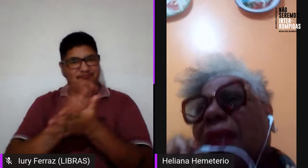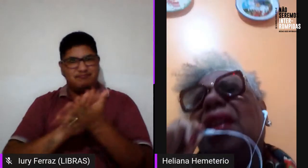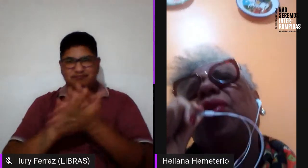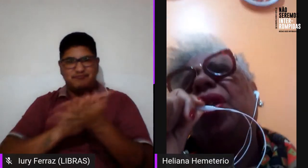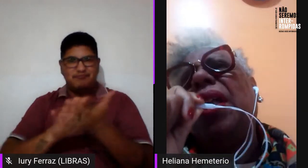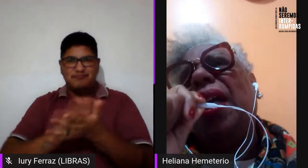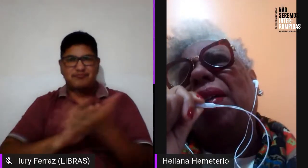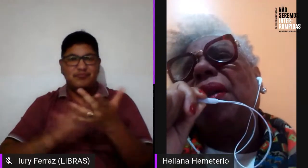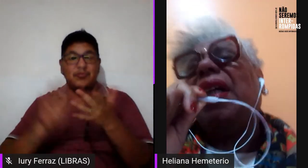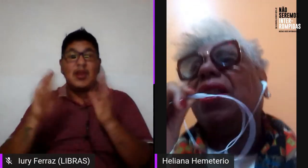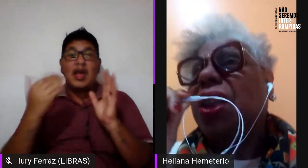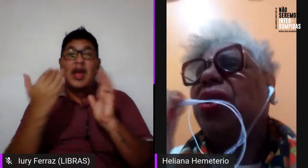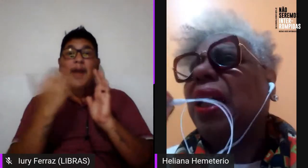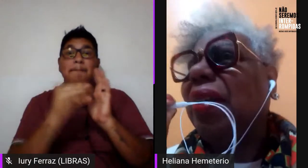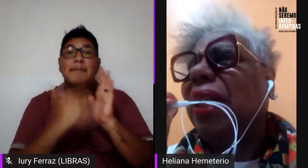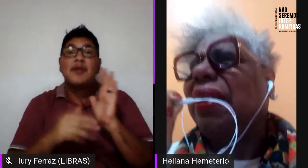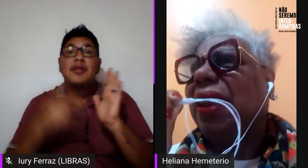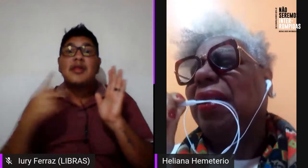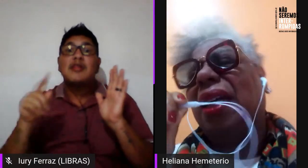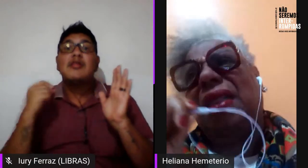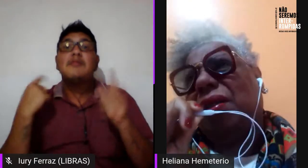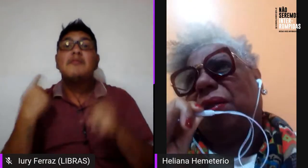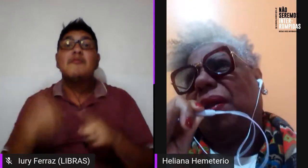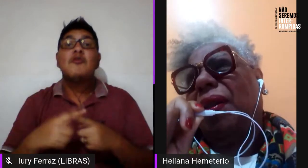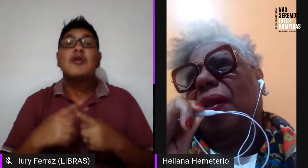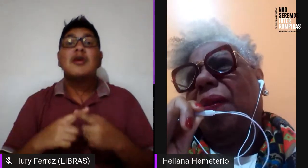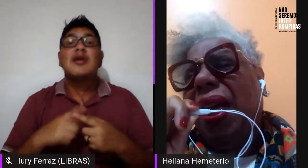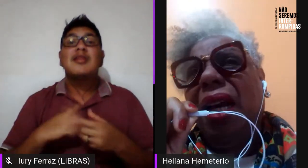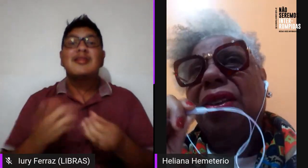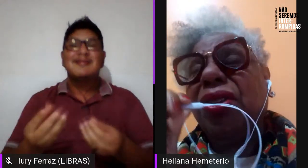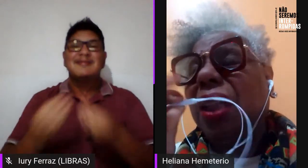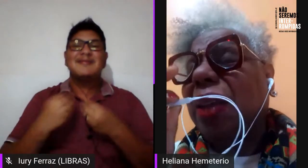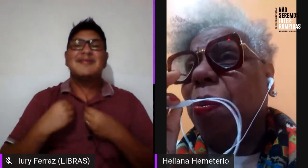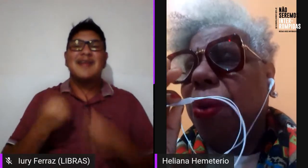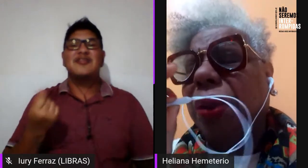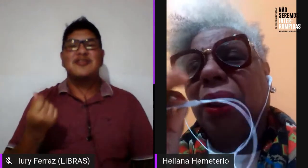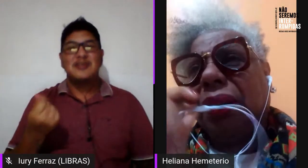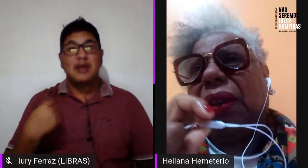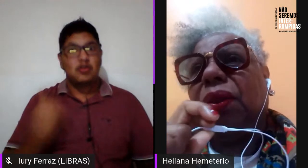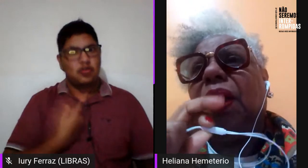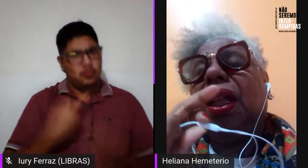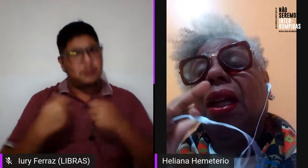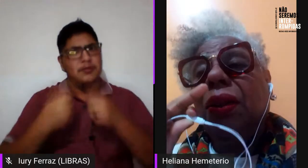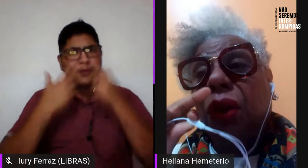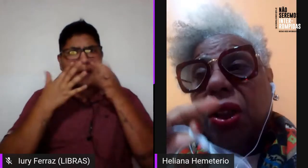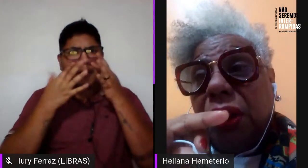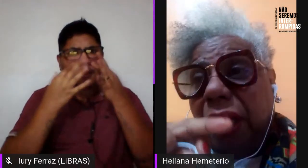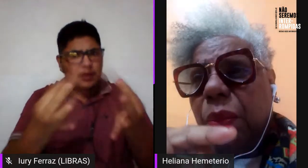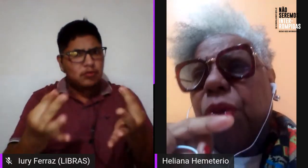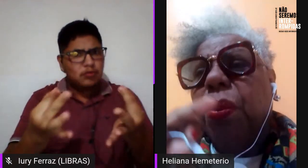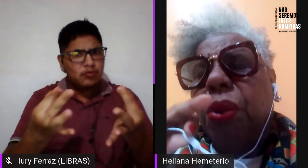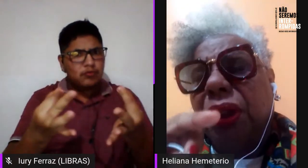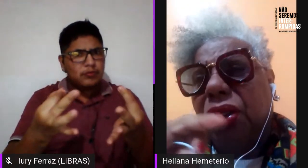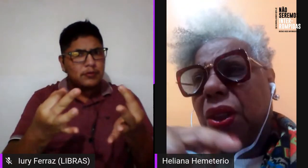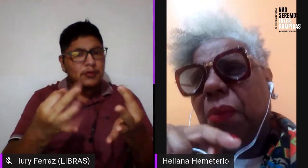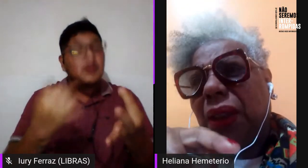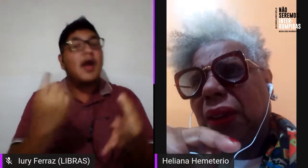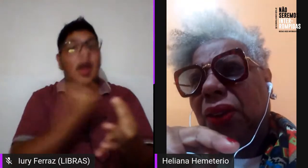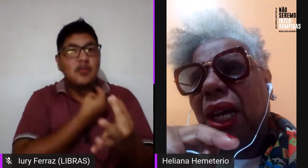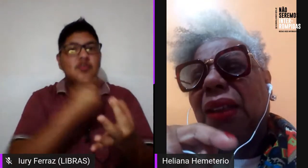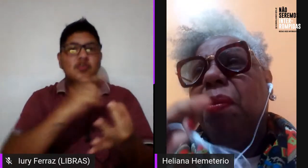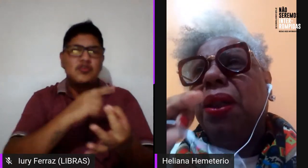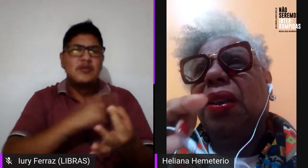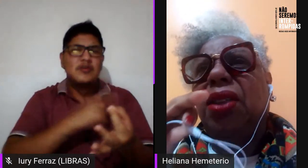pauta que está dando dinheiro, e a gente tem que estar atento a isso, a gente tem que estar muito atento, nós temos muitas